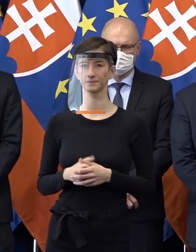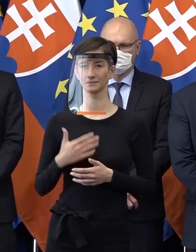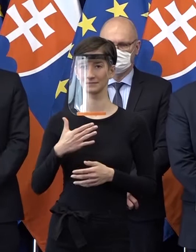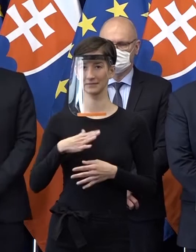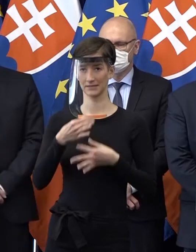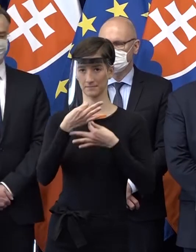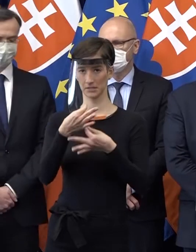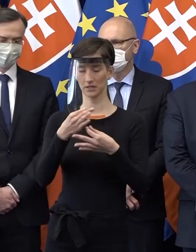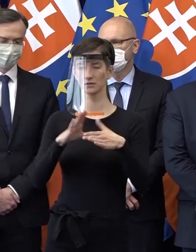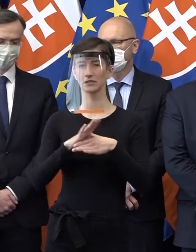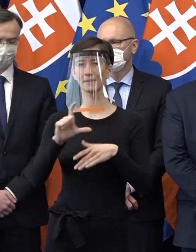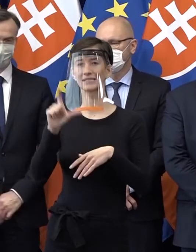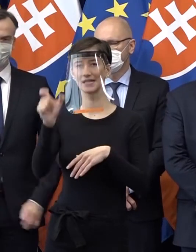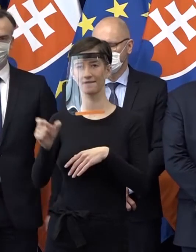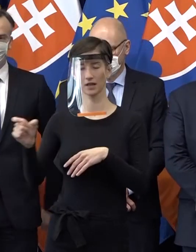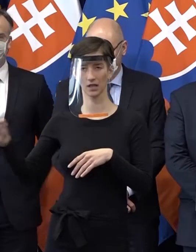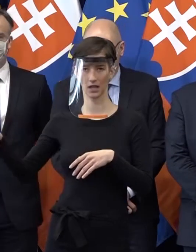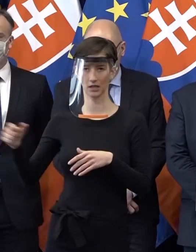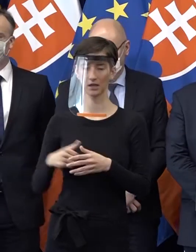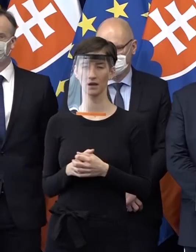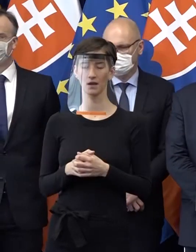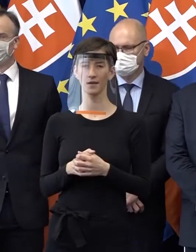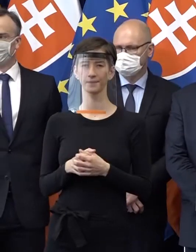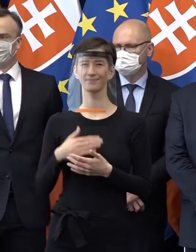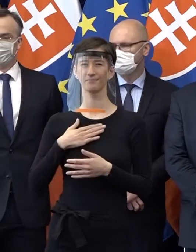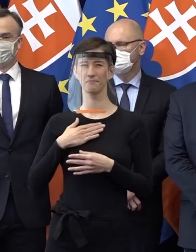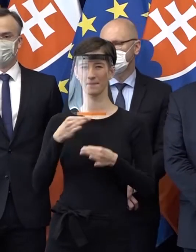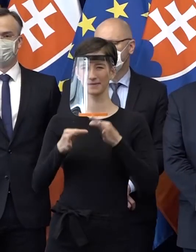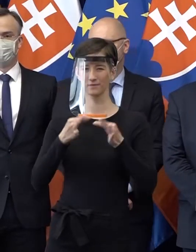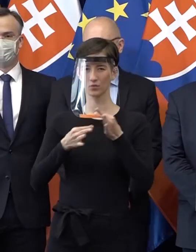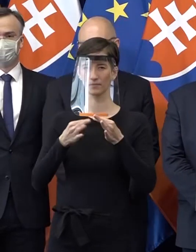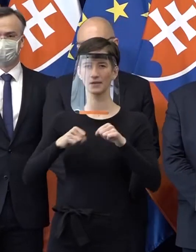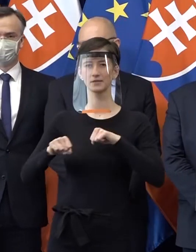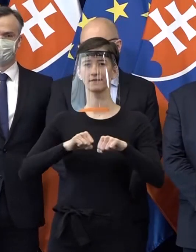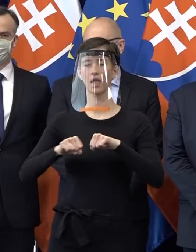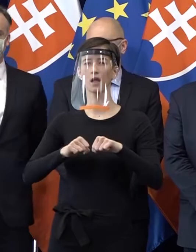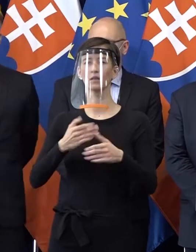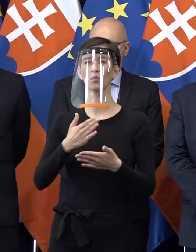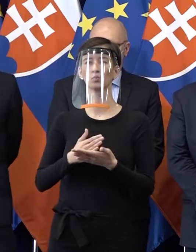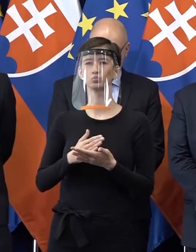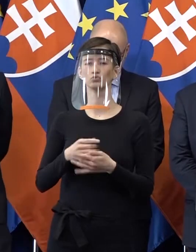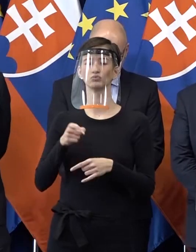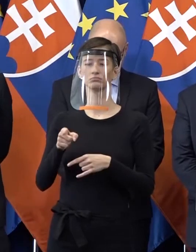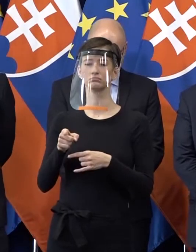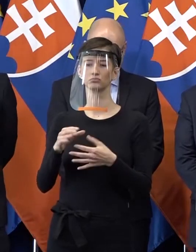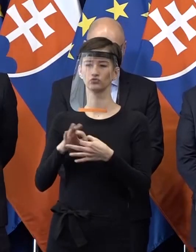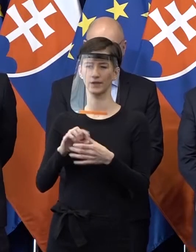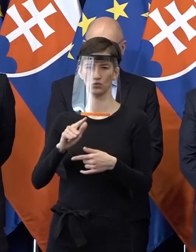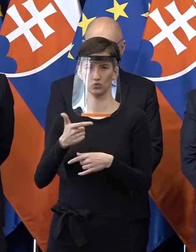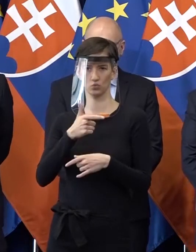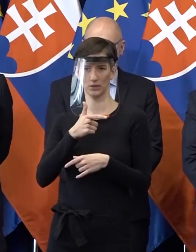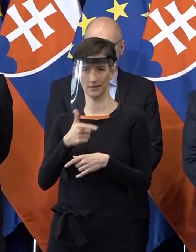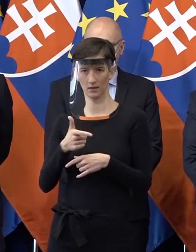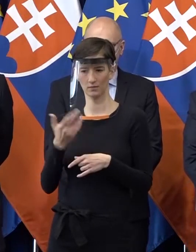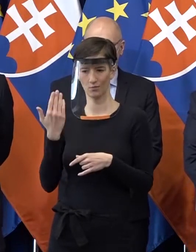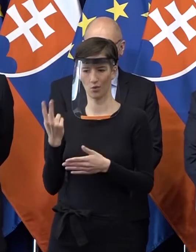zamestnávateľov, páni vás. Podľa mojich informácií, vláda už má od druhého dňa, po tom,